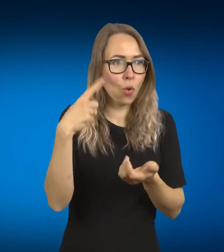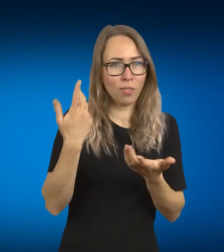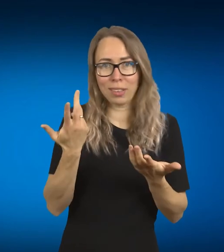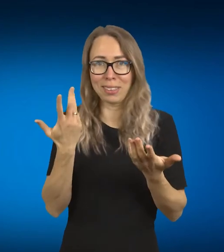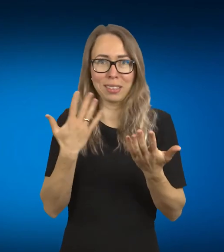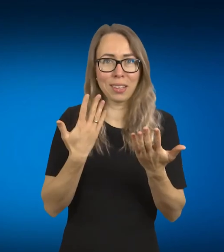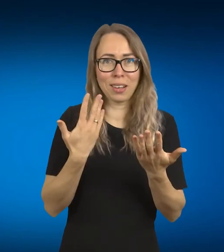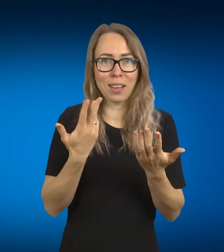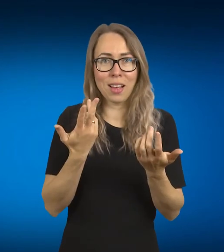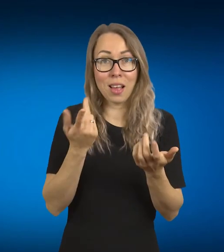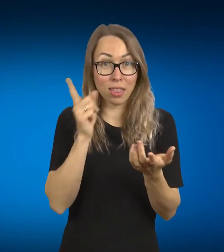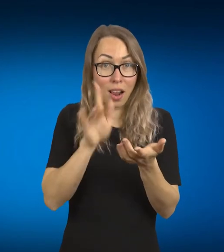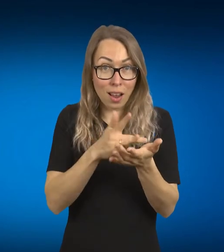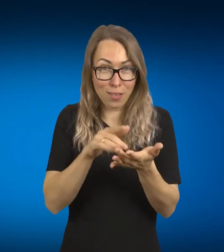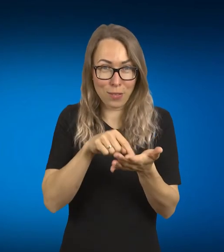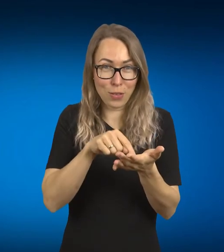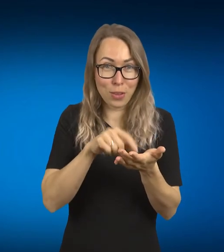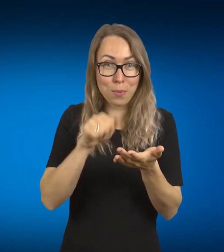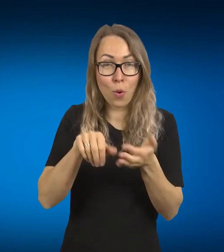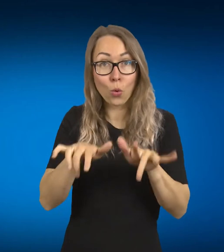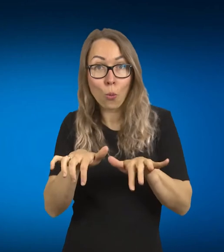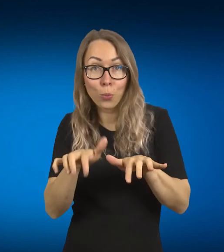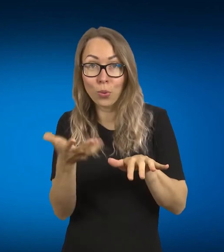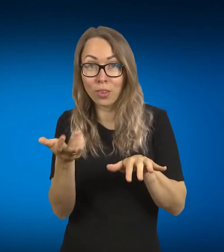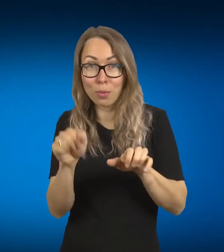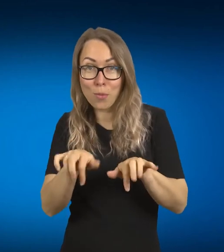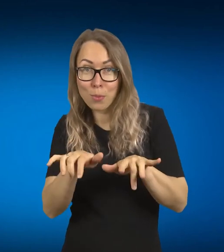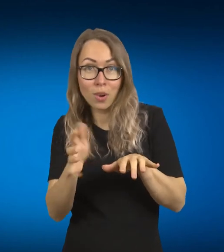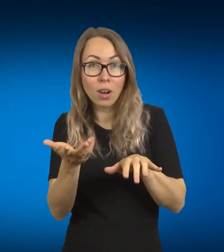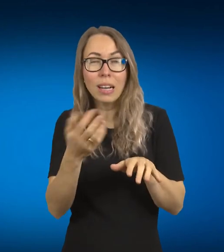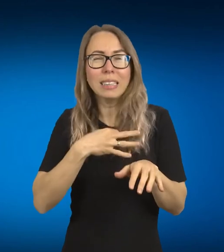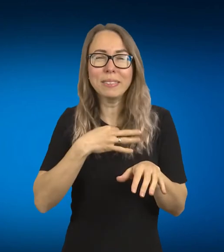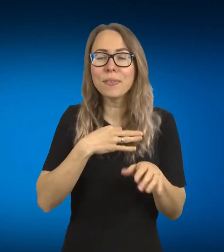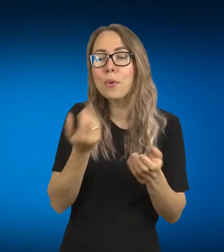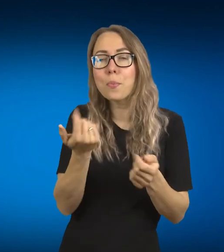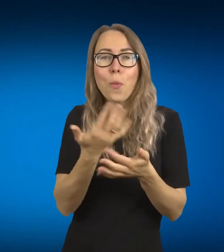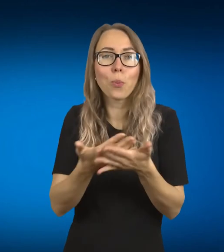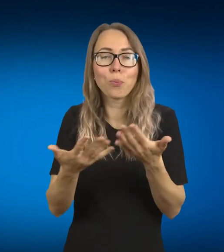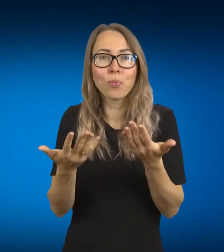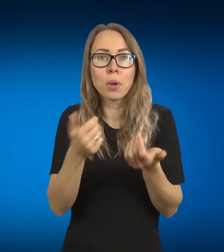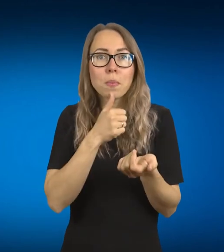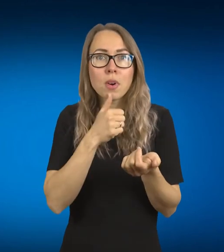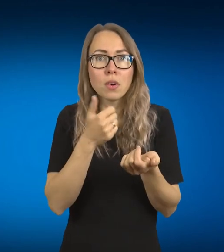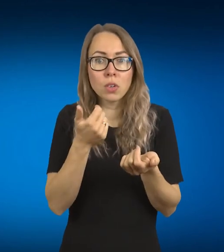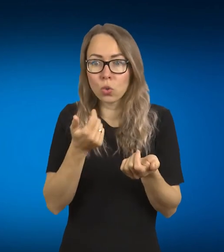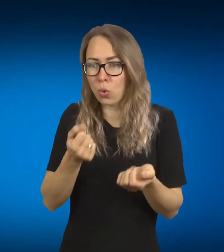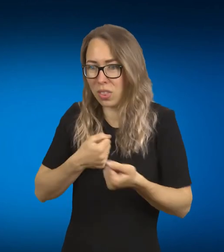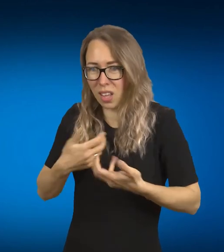telefonas, ar kompiuteris, ar ten, kas be būtų. Bet be papildomos priemonės, papildomo įrangio, va toks nuogas kaip